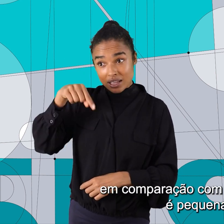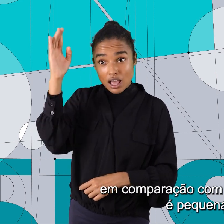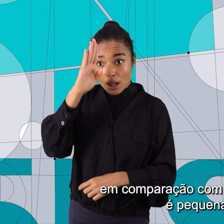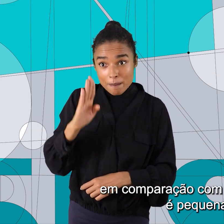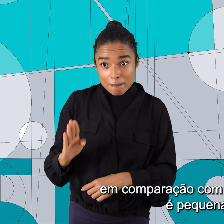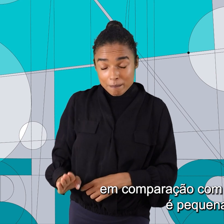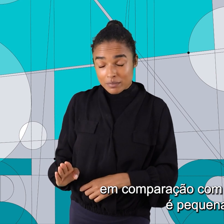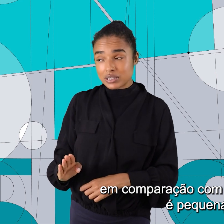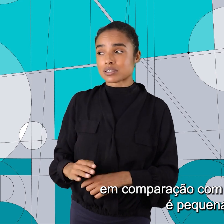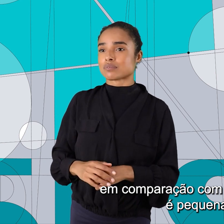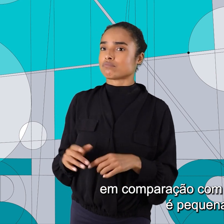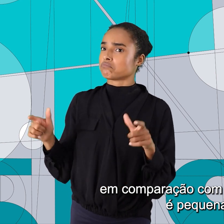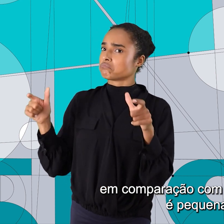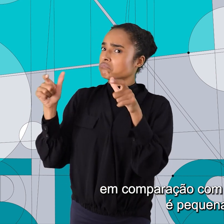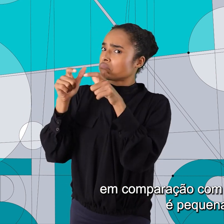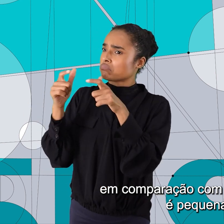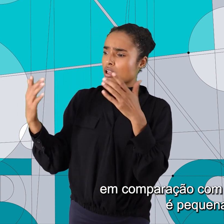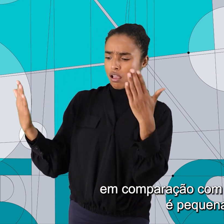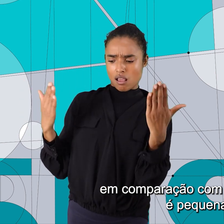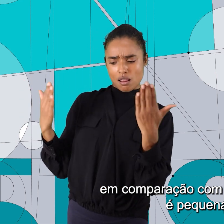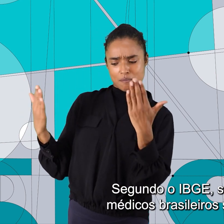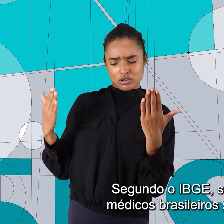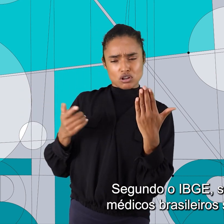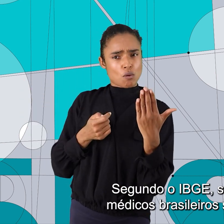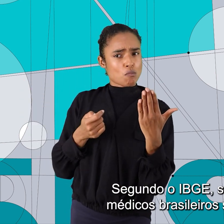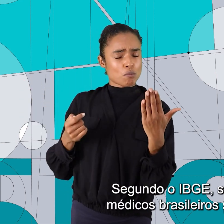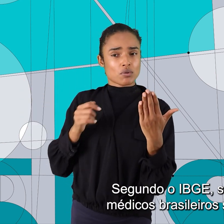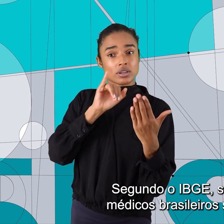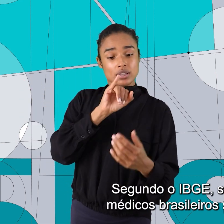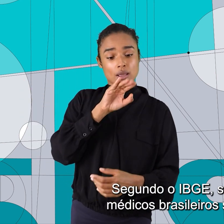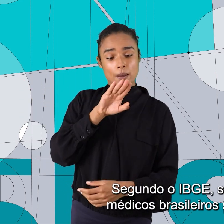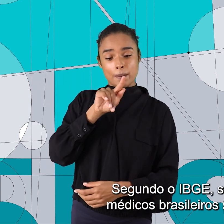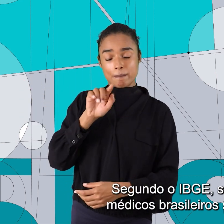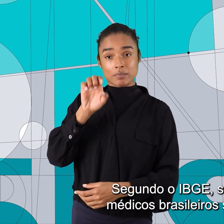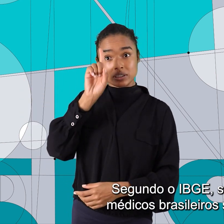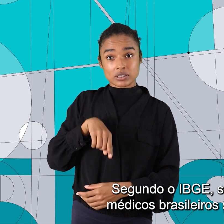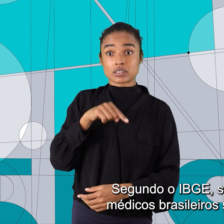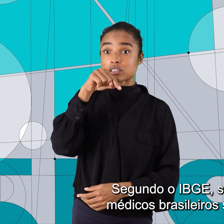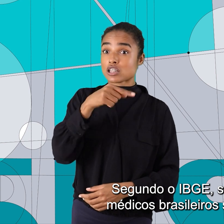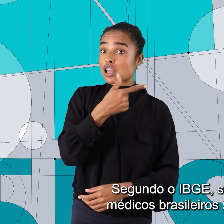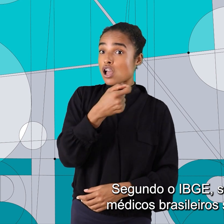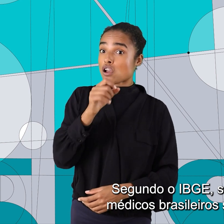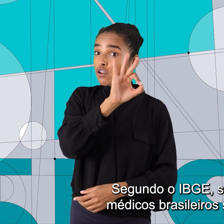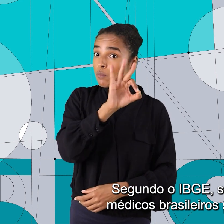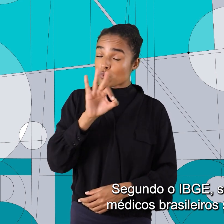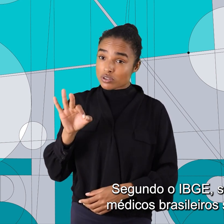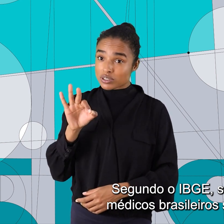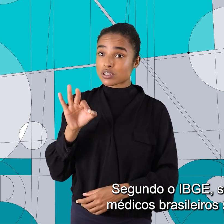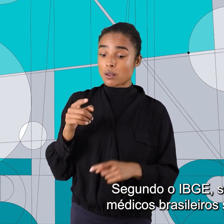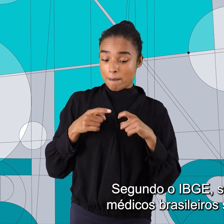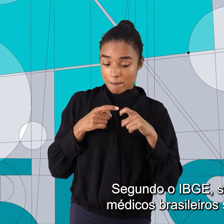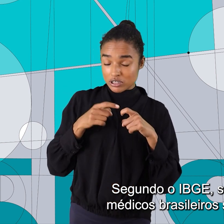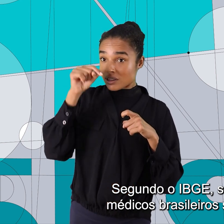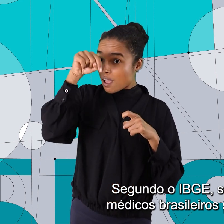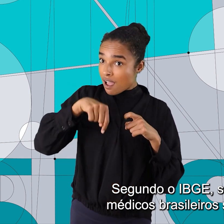em comparação com a população é pequena. Segundo o IBGE, só 20% dos médicos brasileiros são